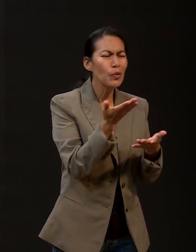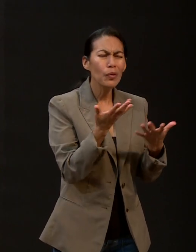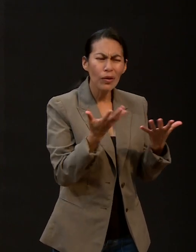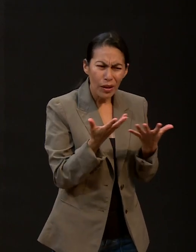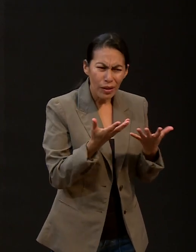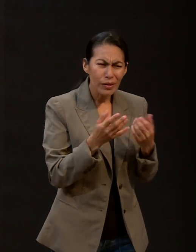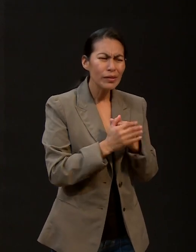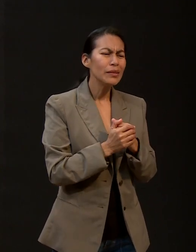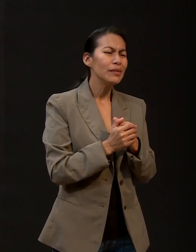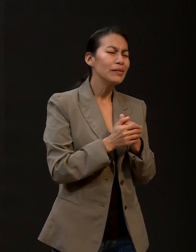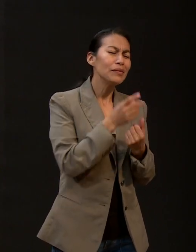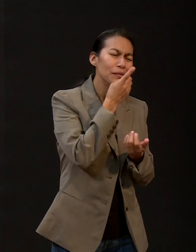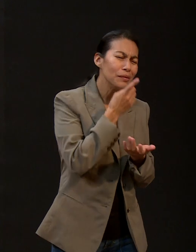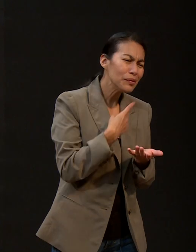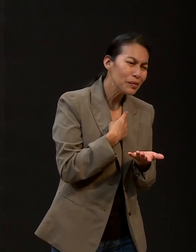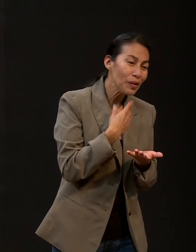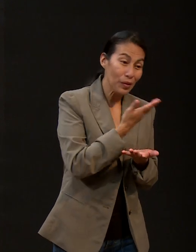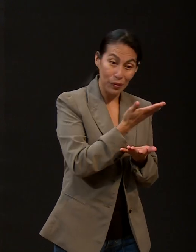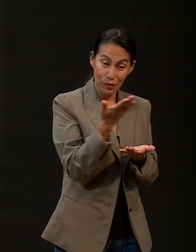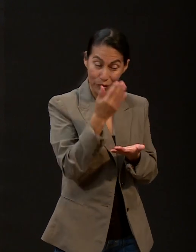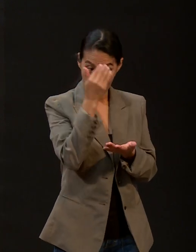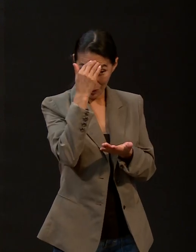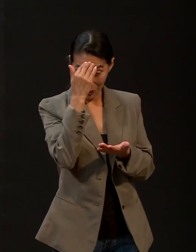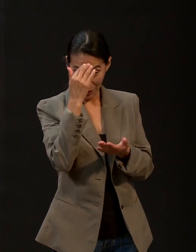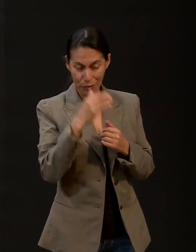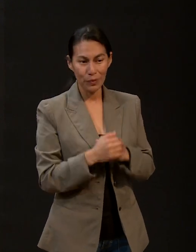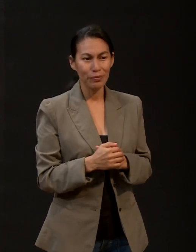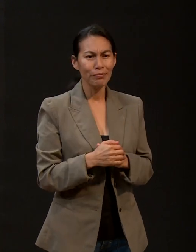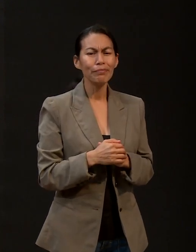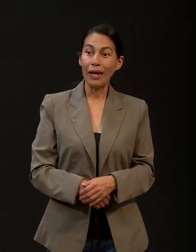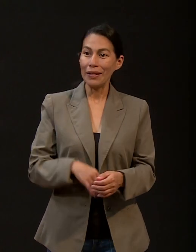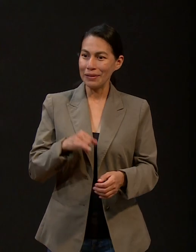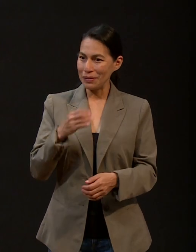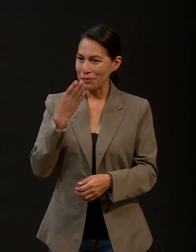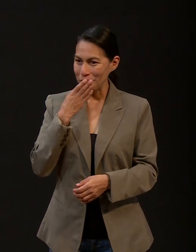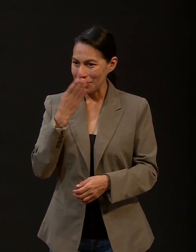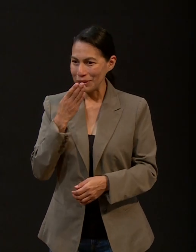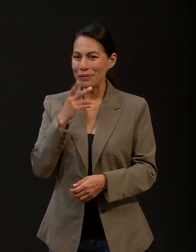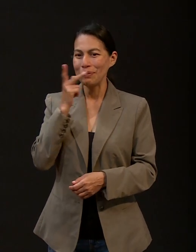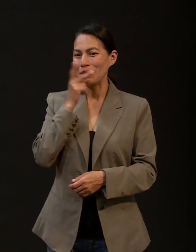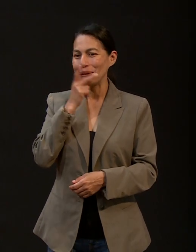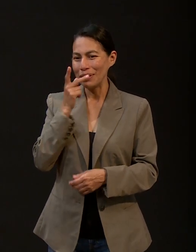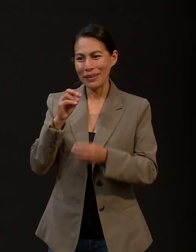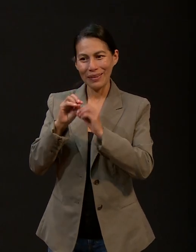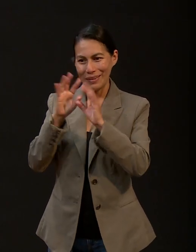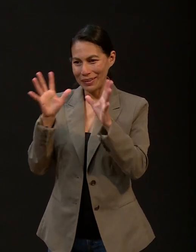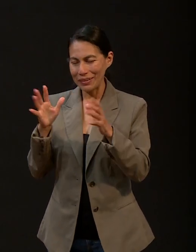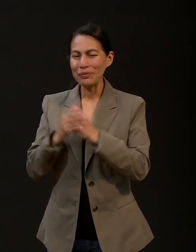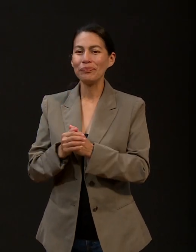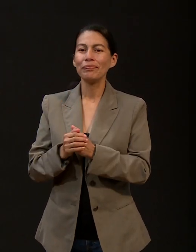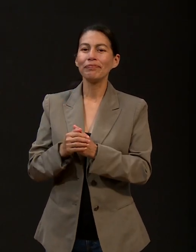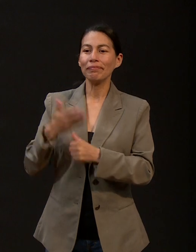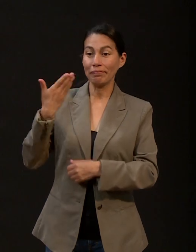a dónde naciste, algo para que nos familiaricemos contigo. Claro que sí, Pastor. Yo nací en